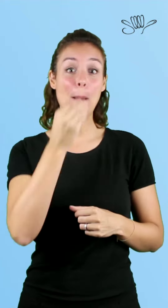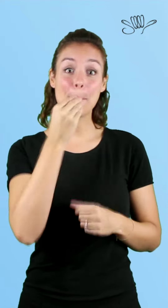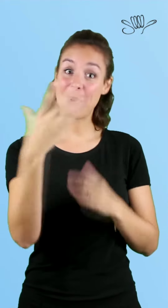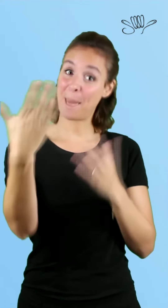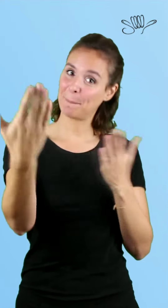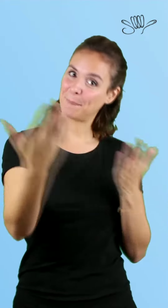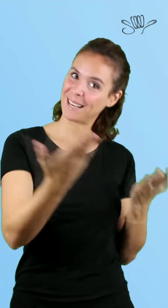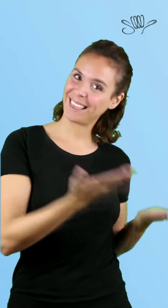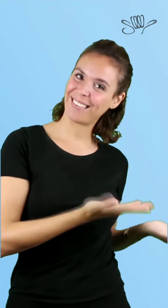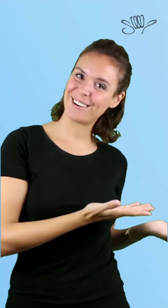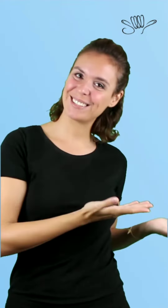Bienvenida.